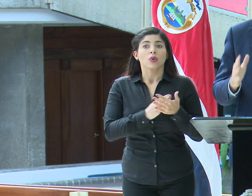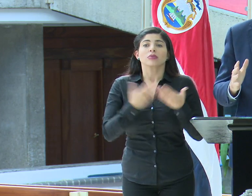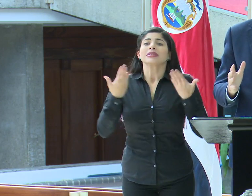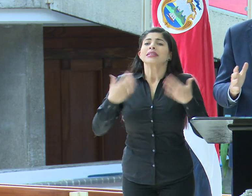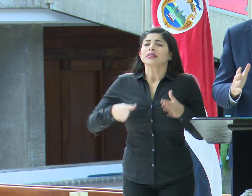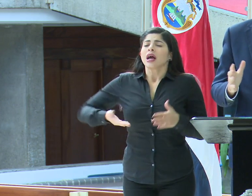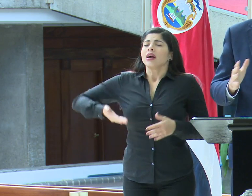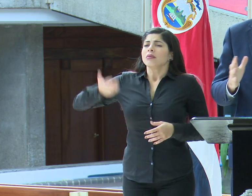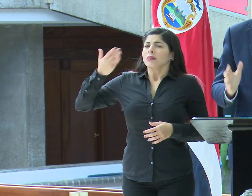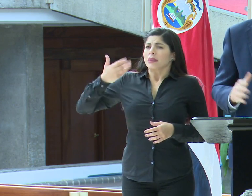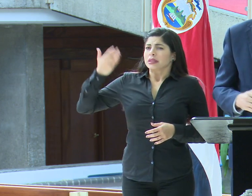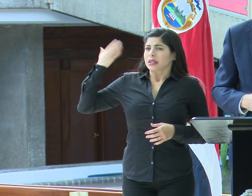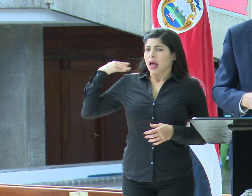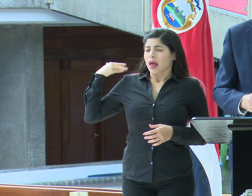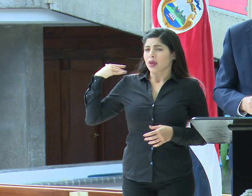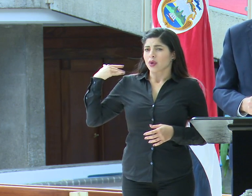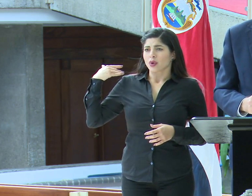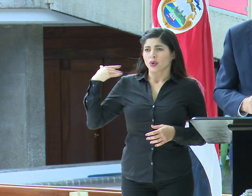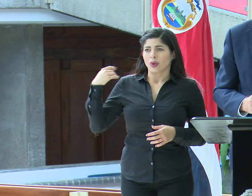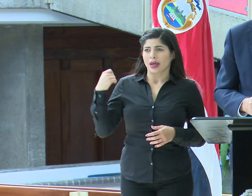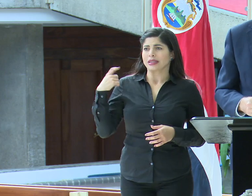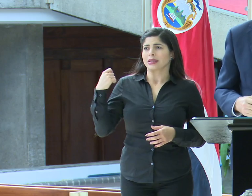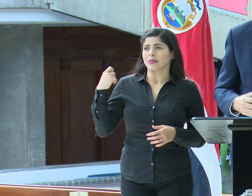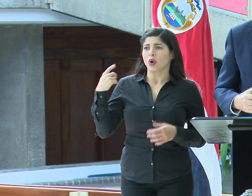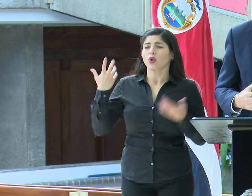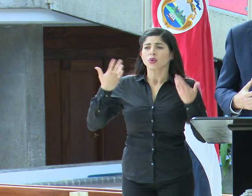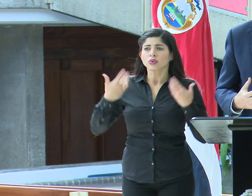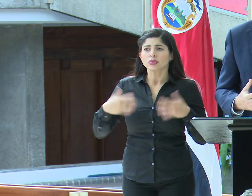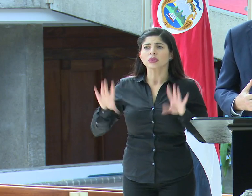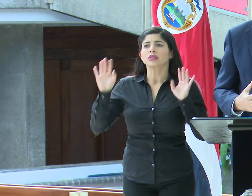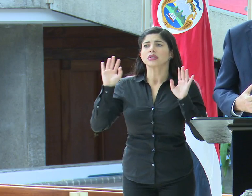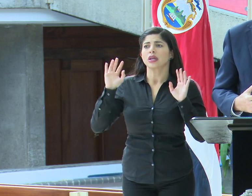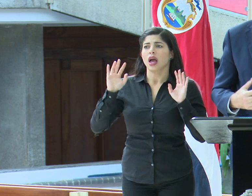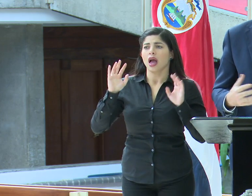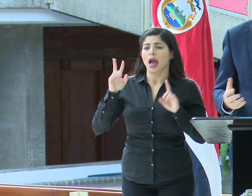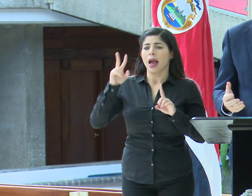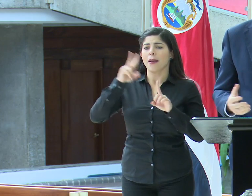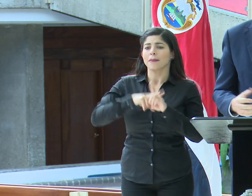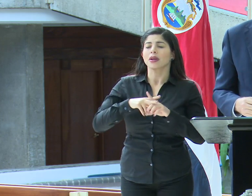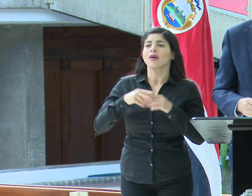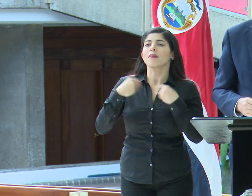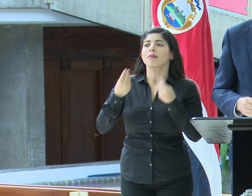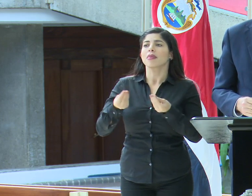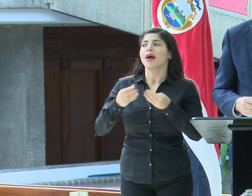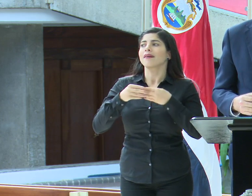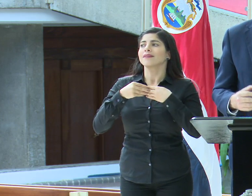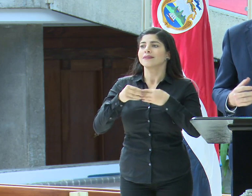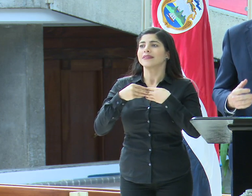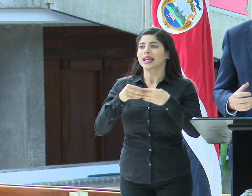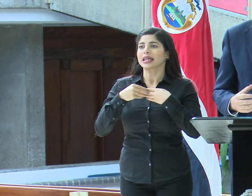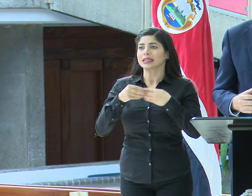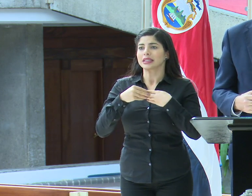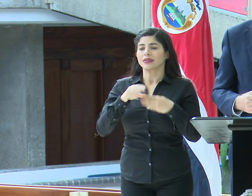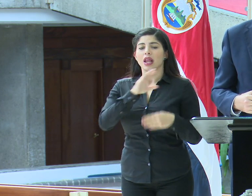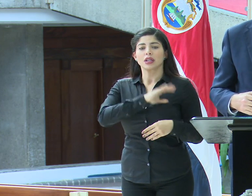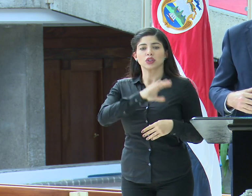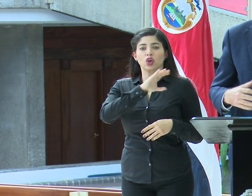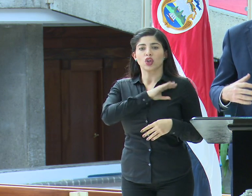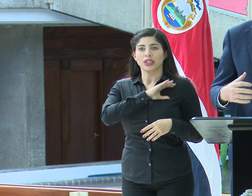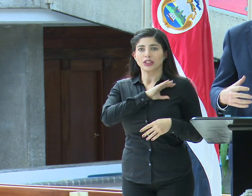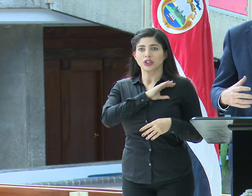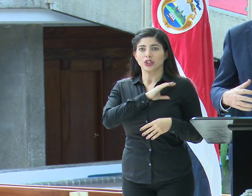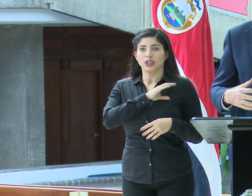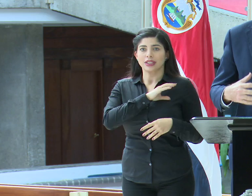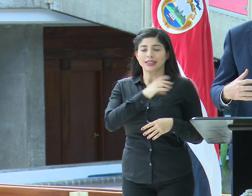en el pasado, relativamente reciente, se había tomado una medida de flexibilizar las condiciones con las cuales